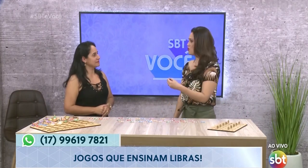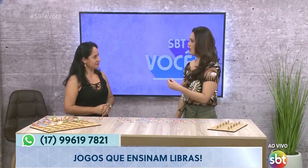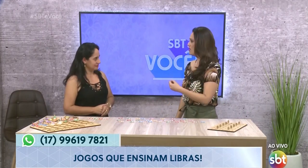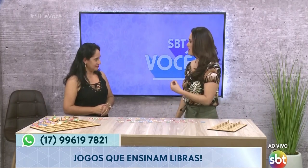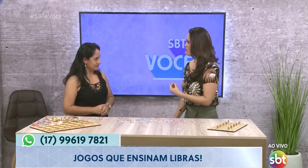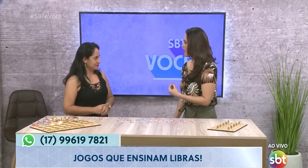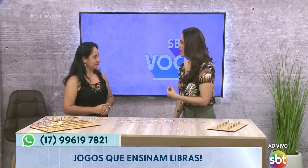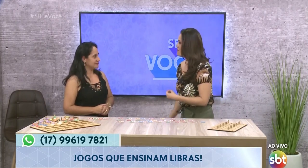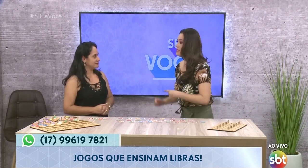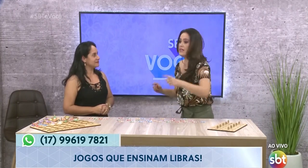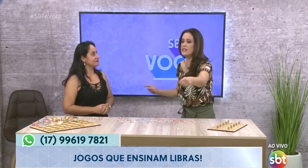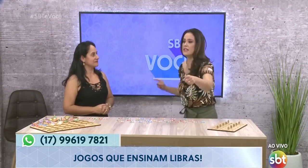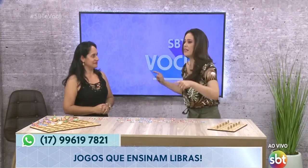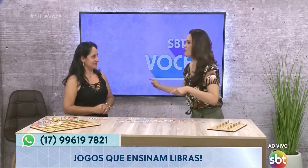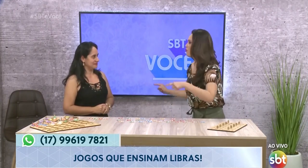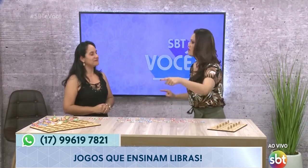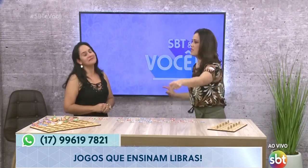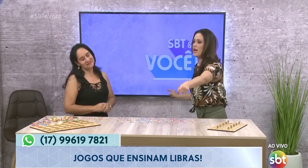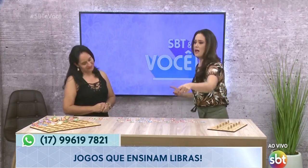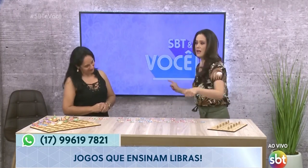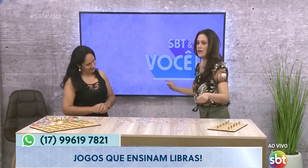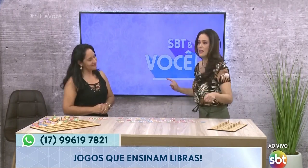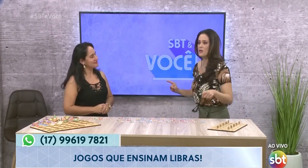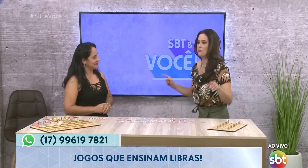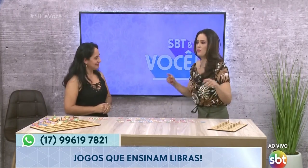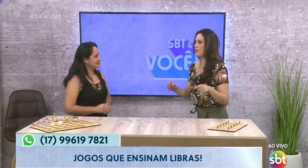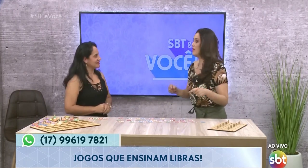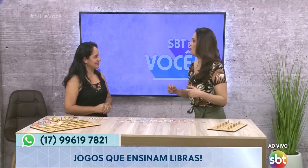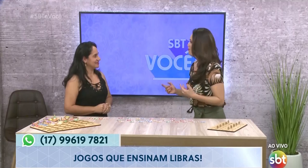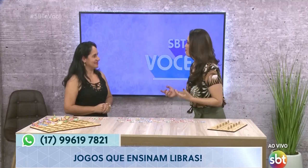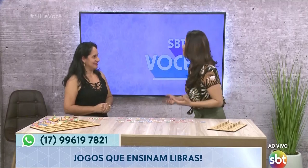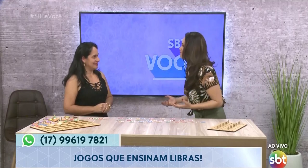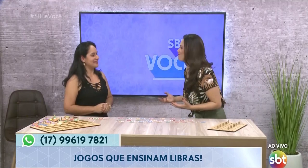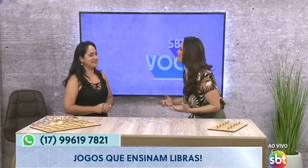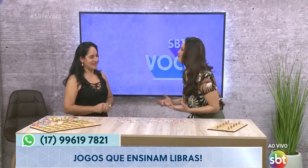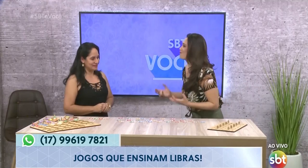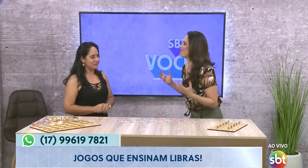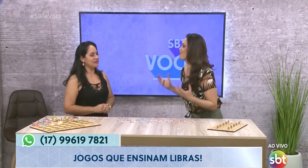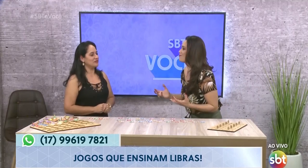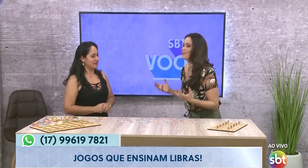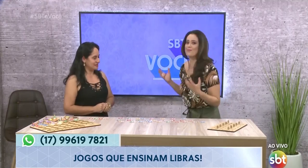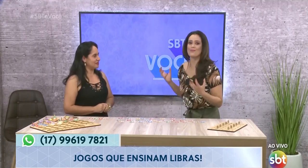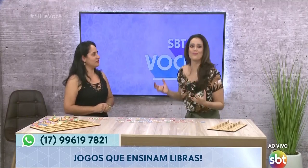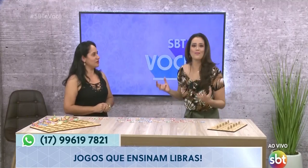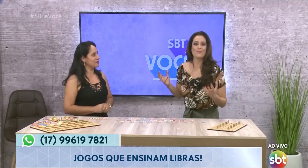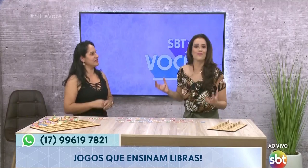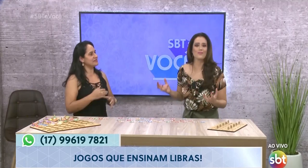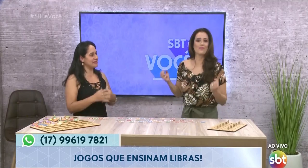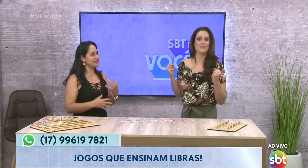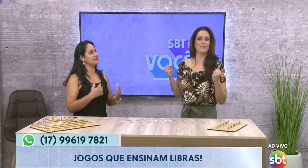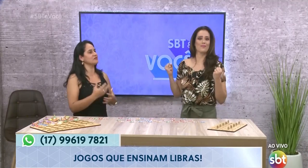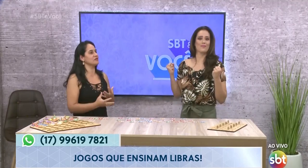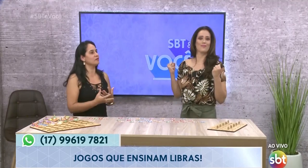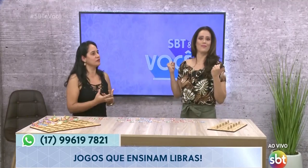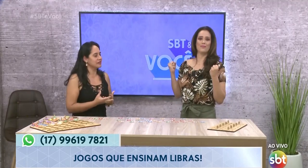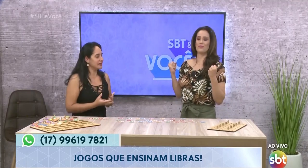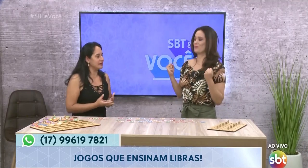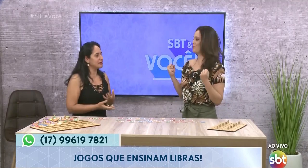pessoa naquele... E ele falava, ele tentava mostrar e eu... Exatamente, é dessa forma. Eles tentam se comunicar,